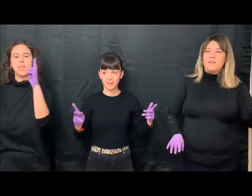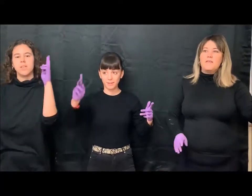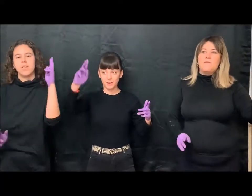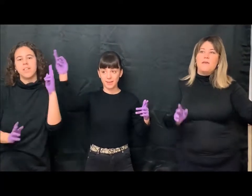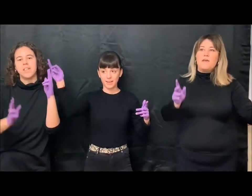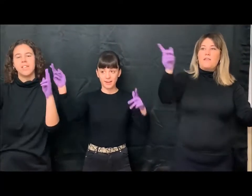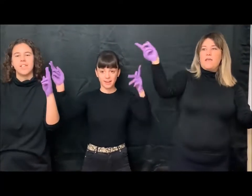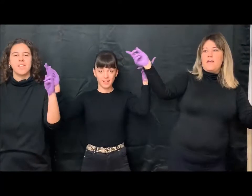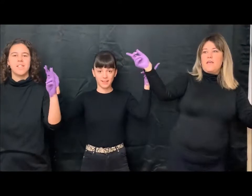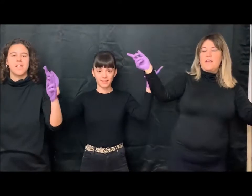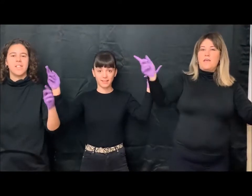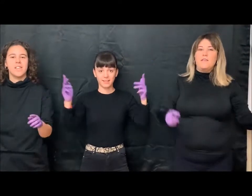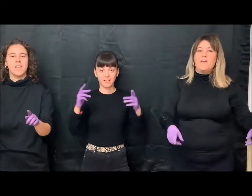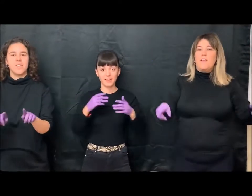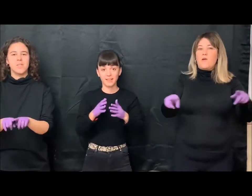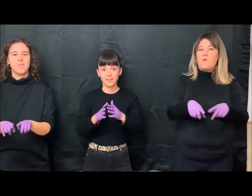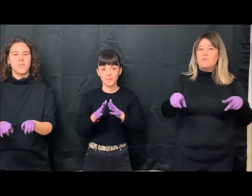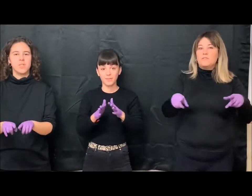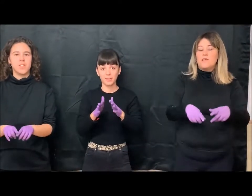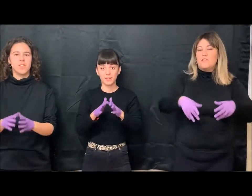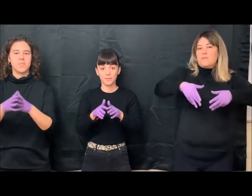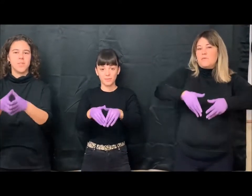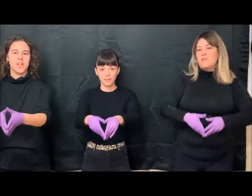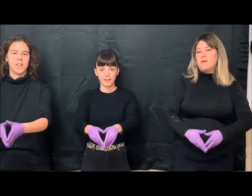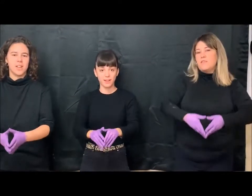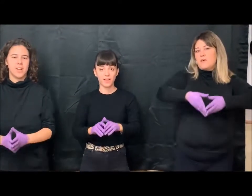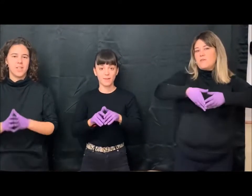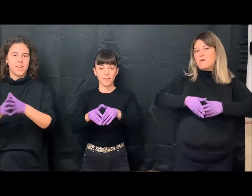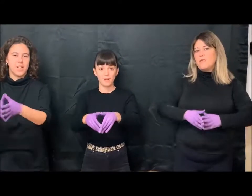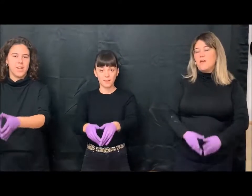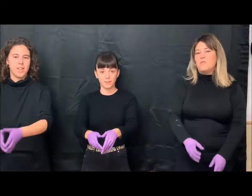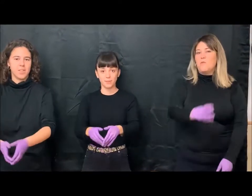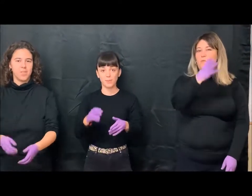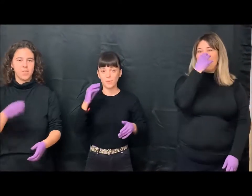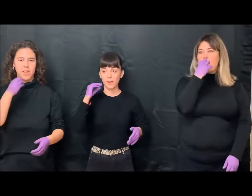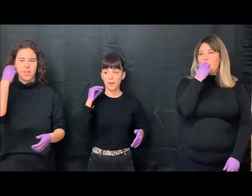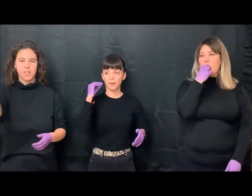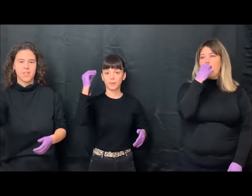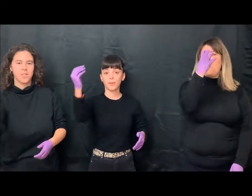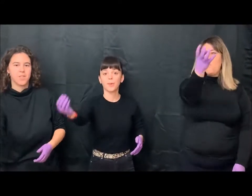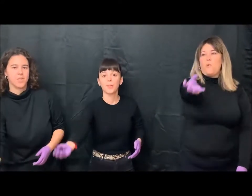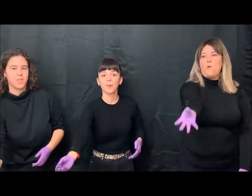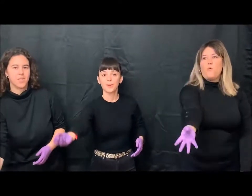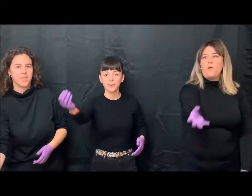me liberé, como se despliega la vela de un barco